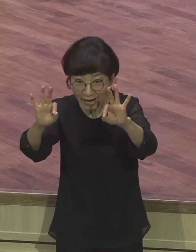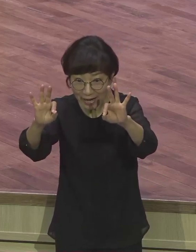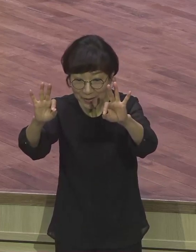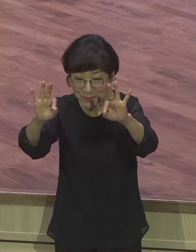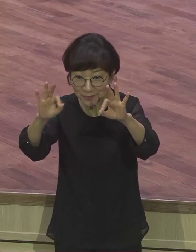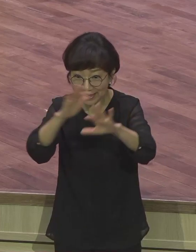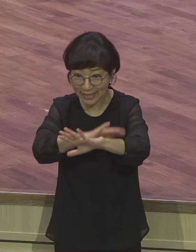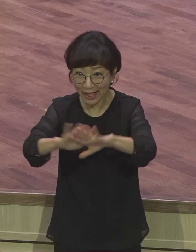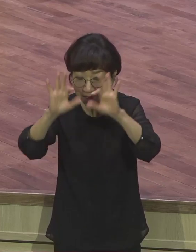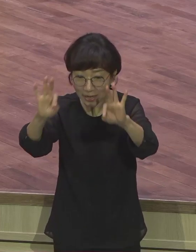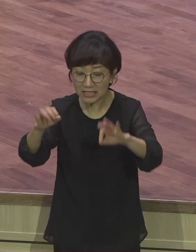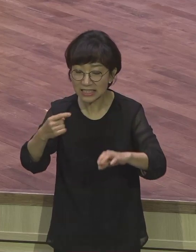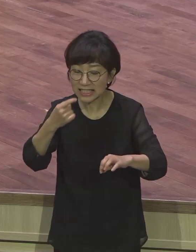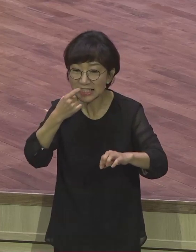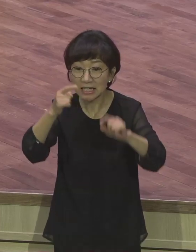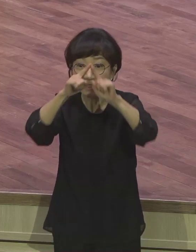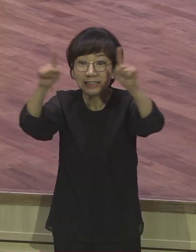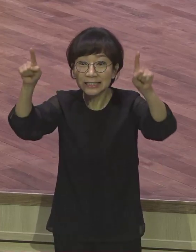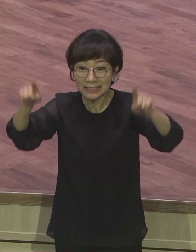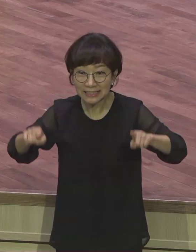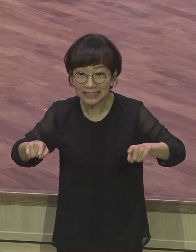호랑이 뭐가 무서워요. 종이 호랑이에요.